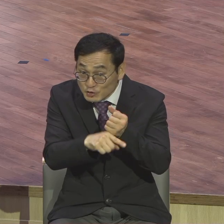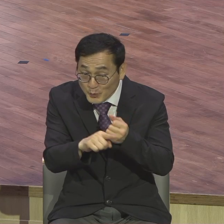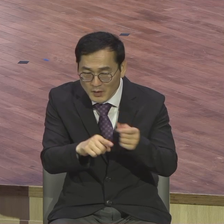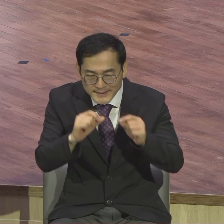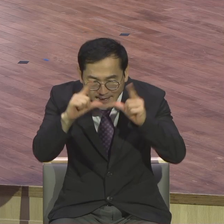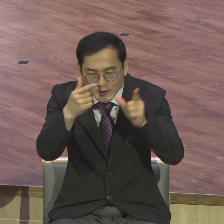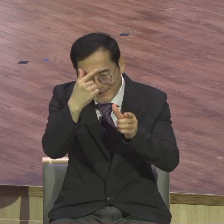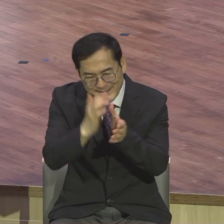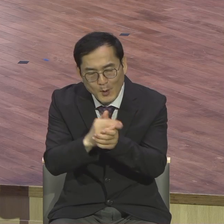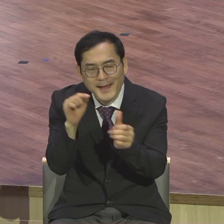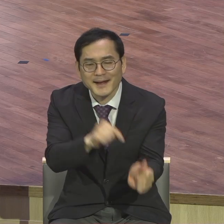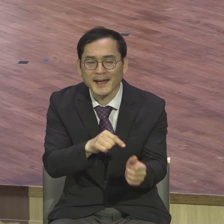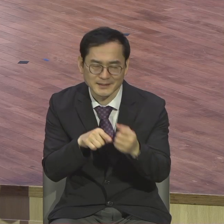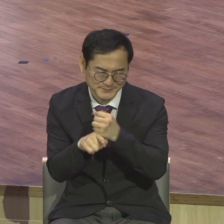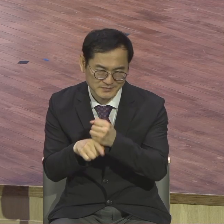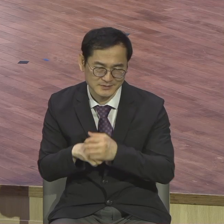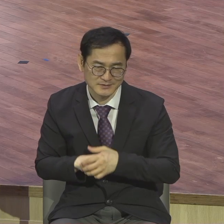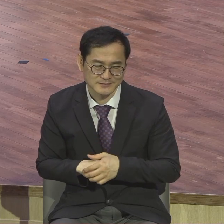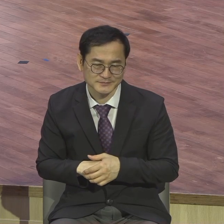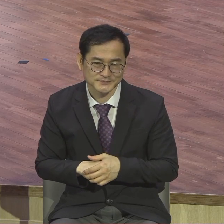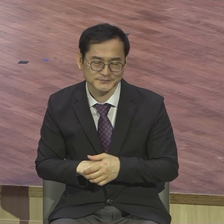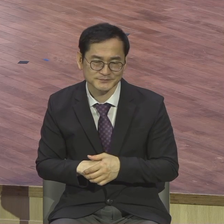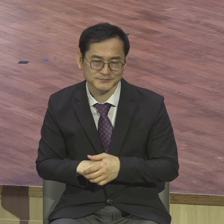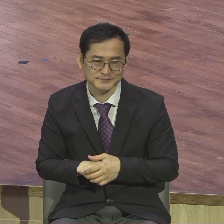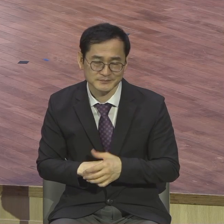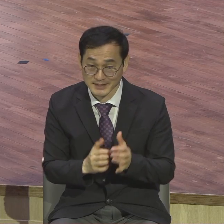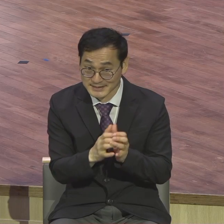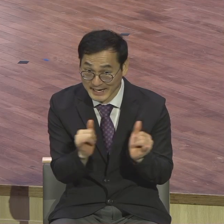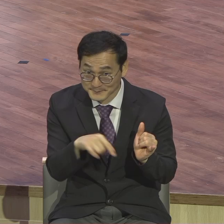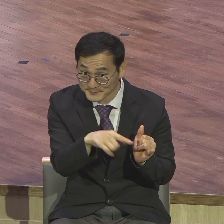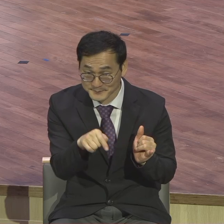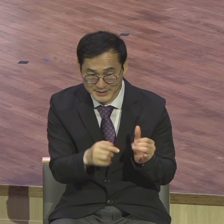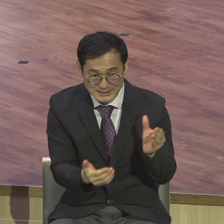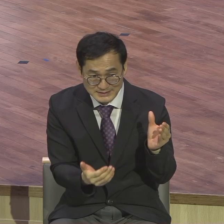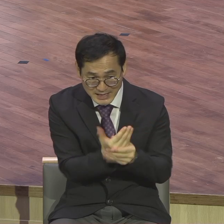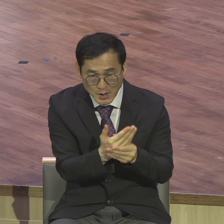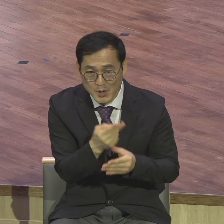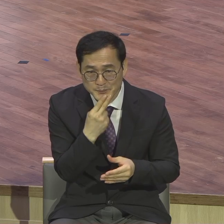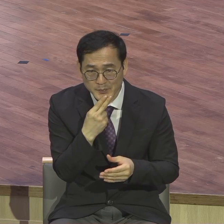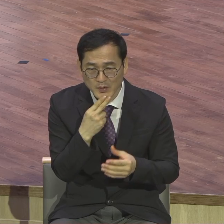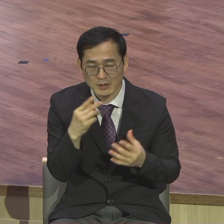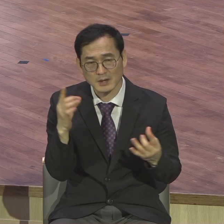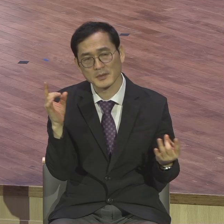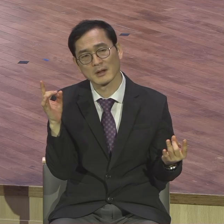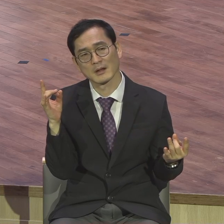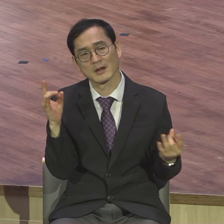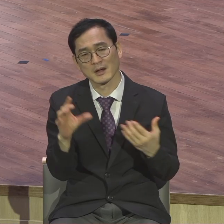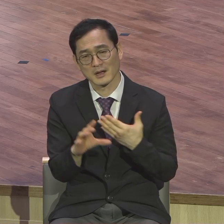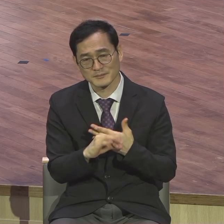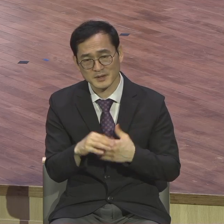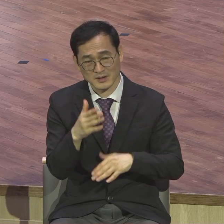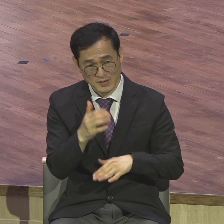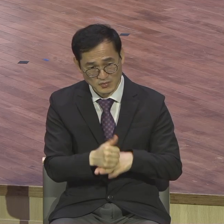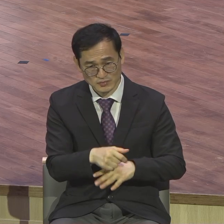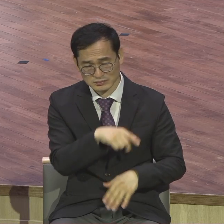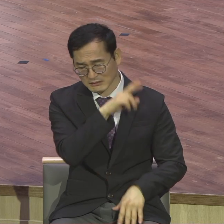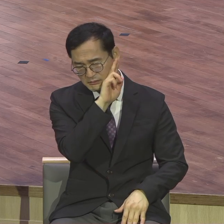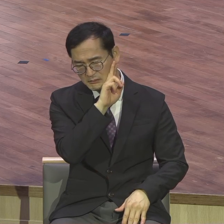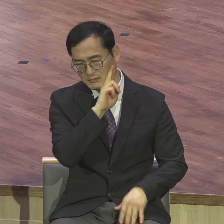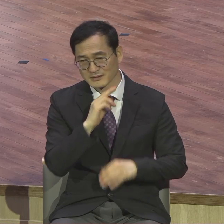인간은요 문제사건 없고 등 따시고 배부르면 하나님 죽으라고 안성깁니다 뭐 깨어있어요